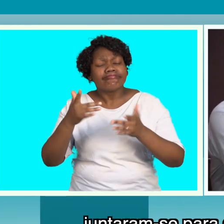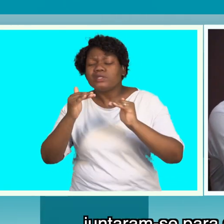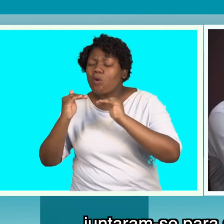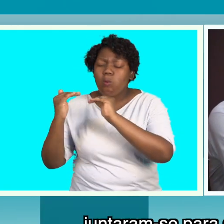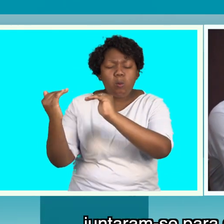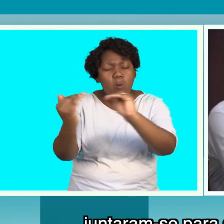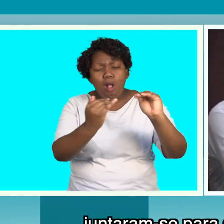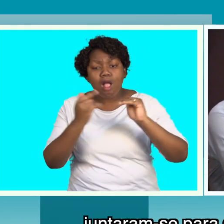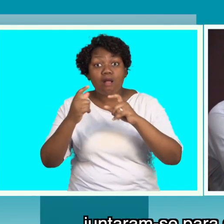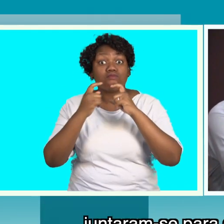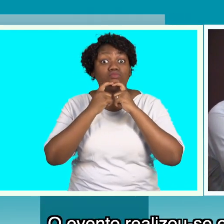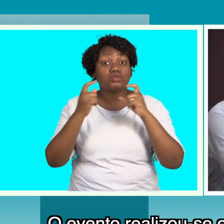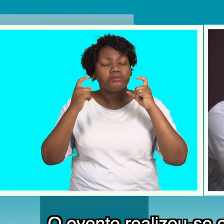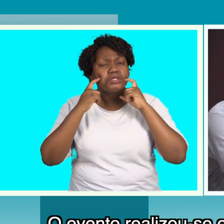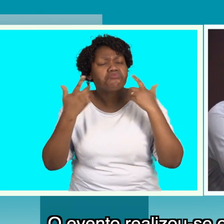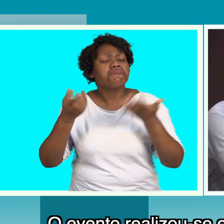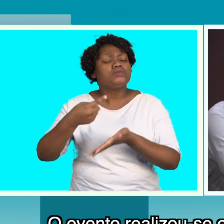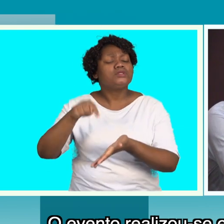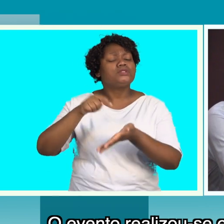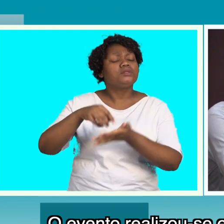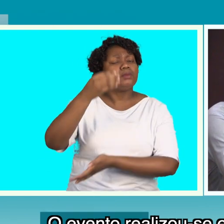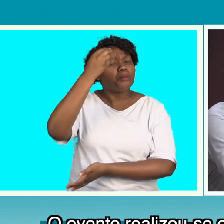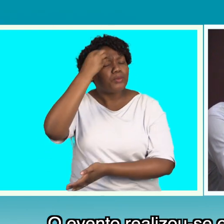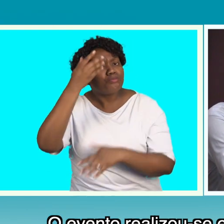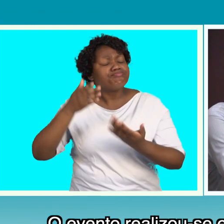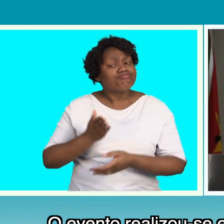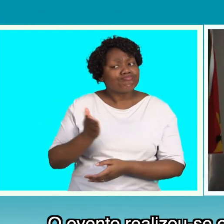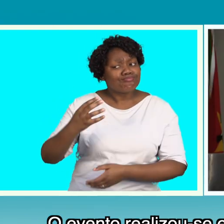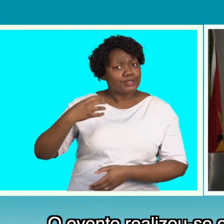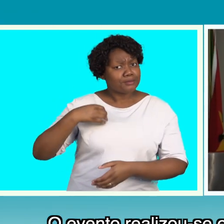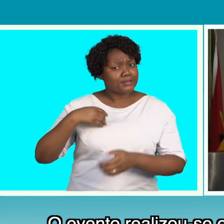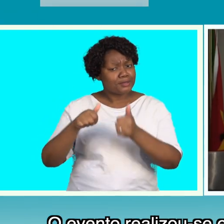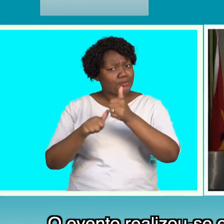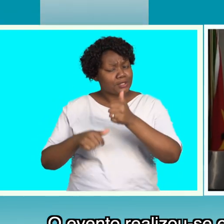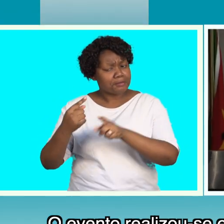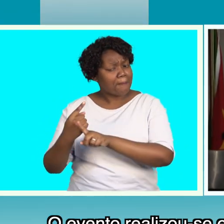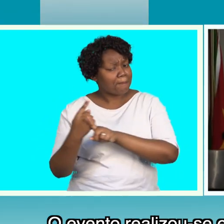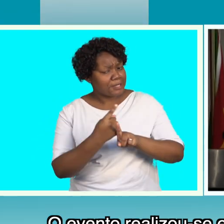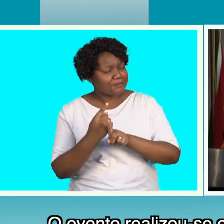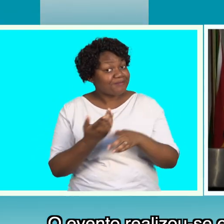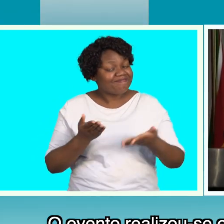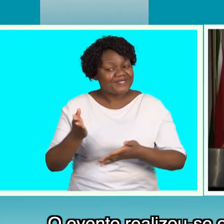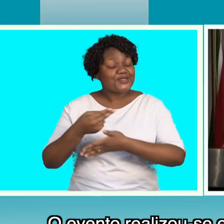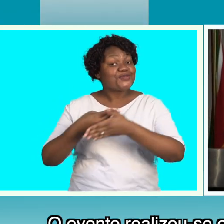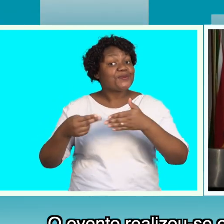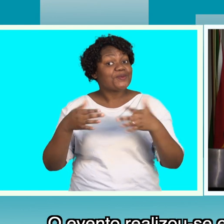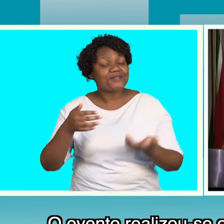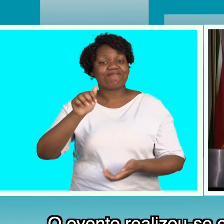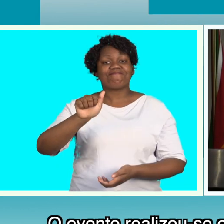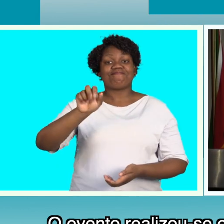sinais do Moçambique. O evento realizou-se em Maputo e contou com a presença do Vice-Ministro da Educação, Armindo